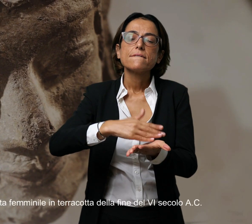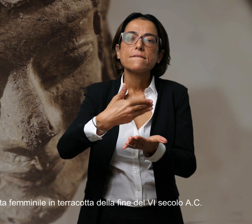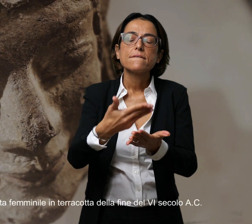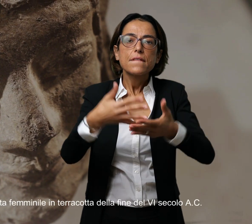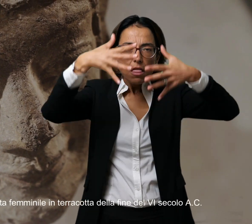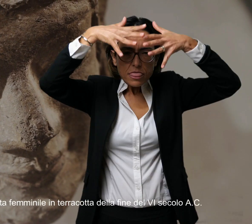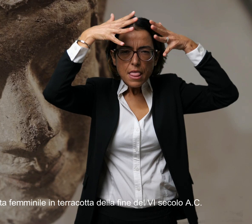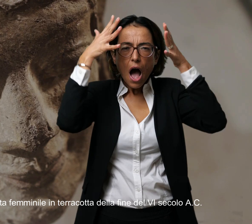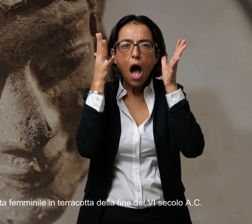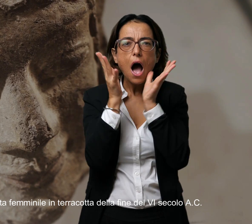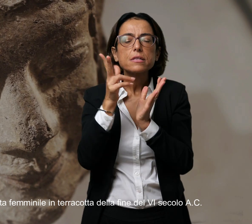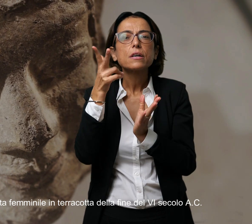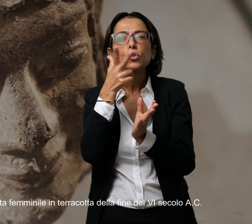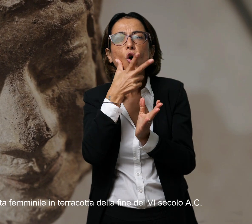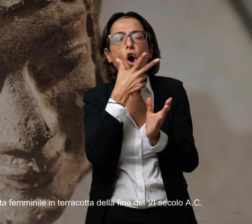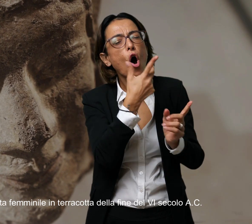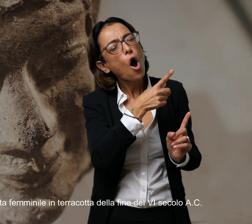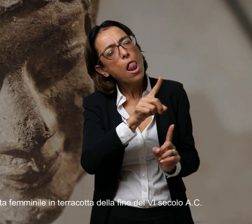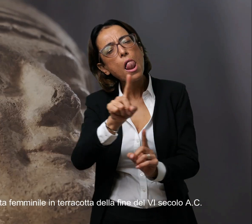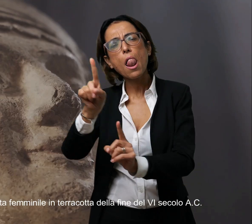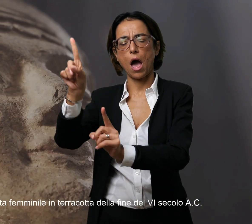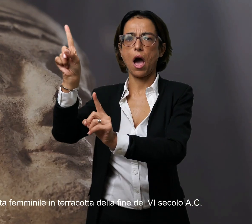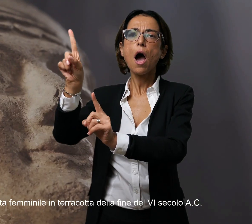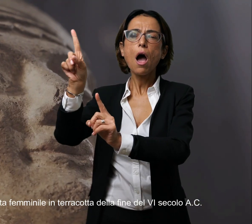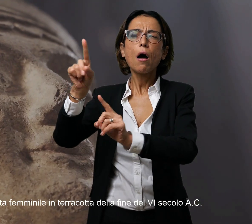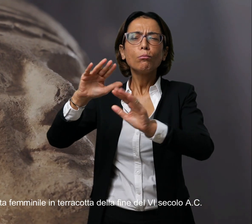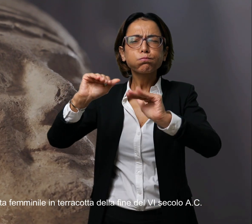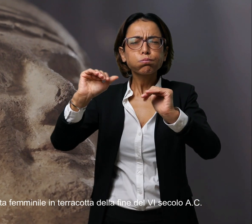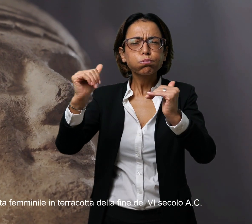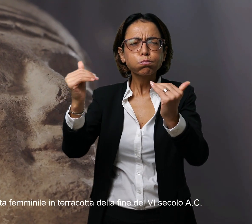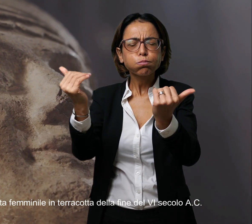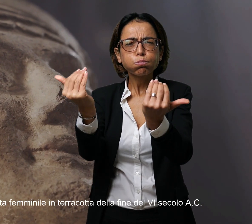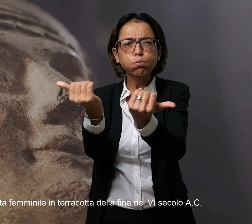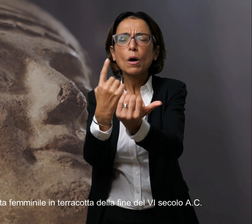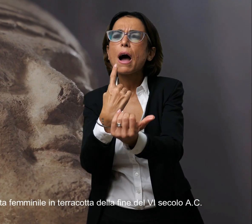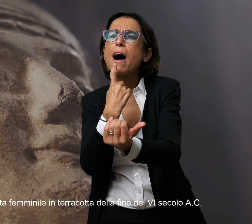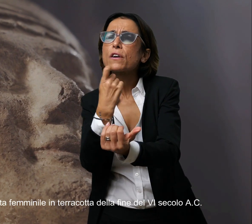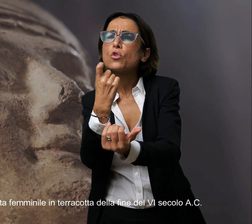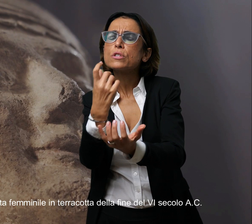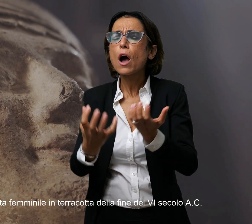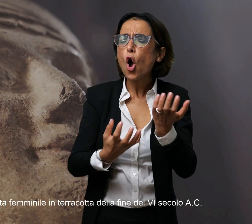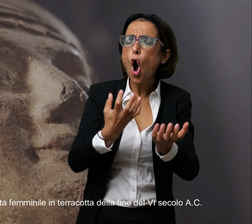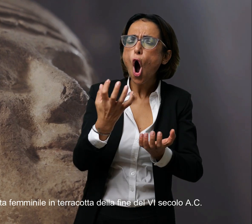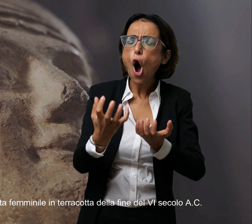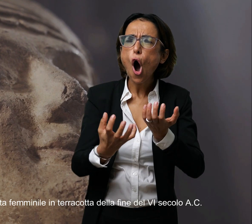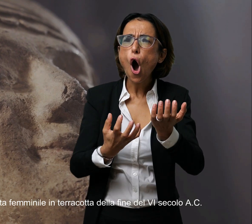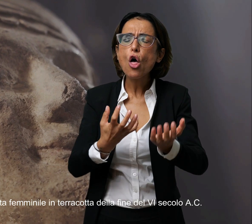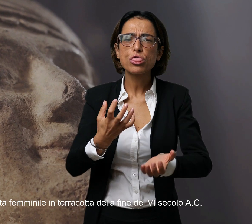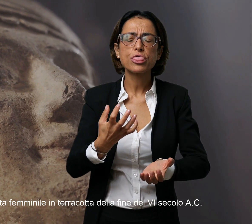rilievo una testa femminile in terracotta della fine del sesto secolo